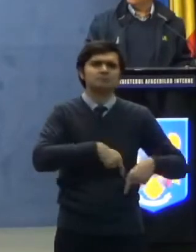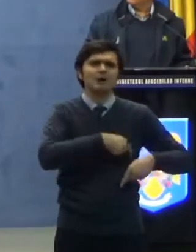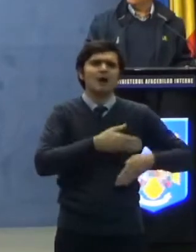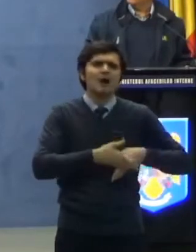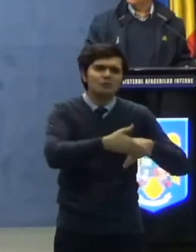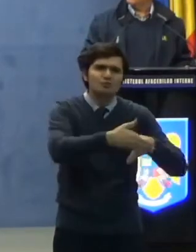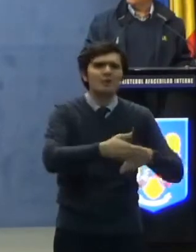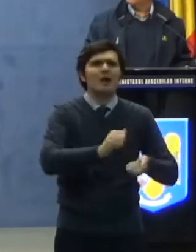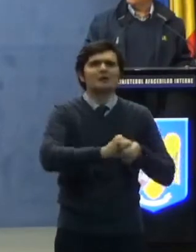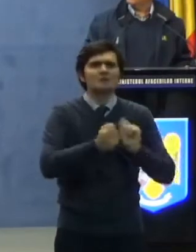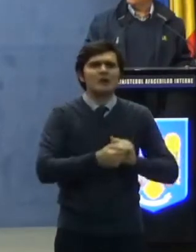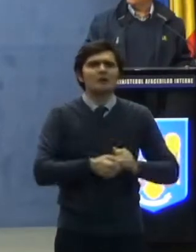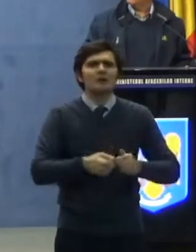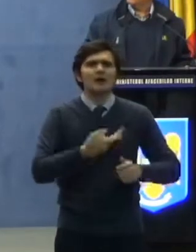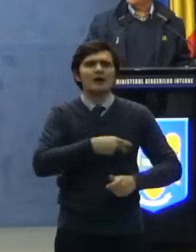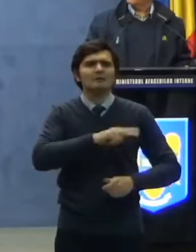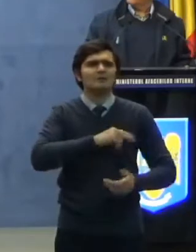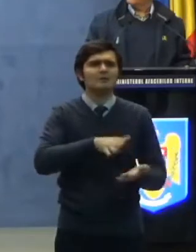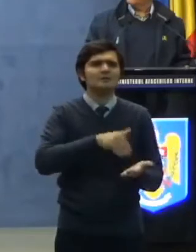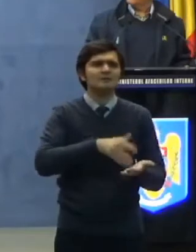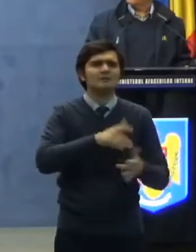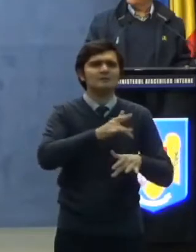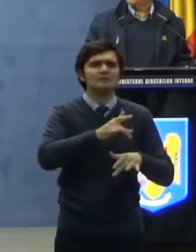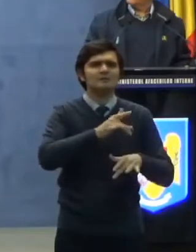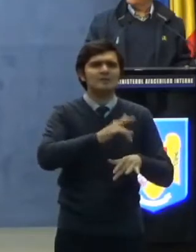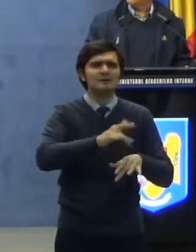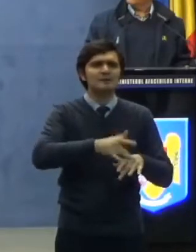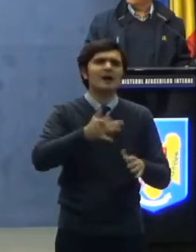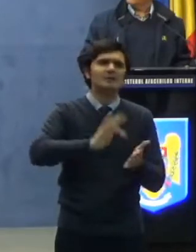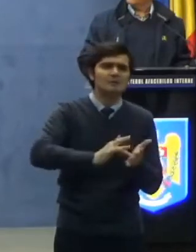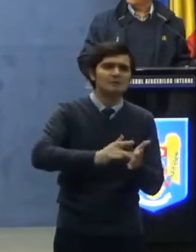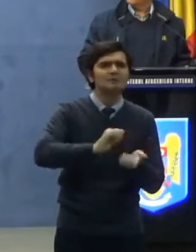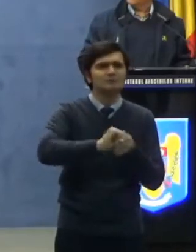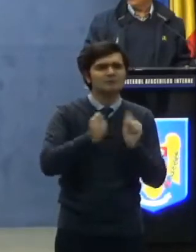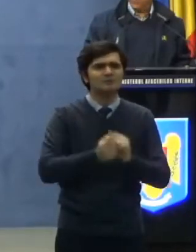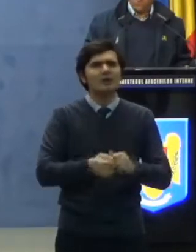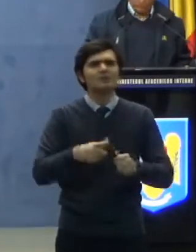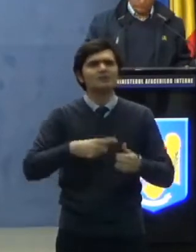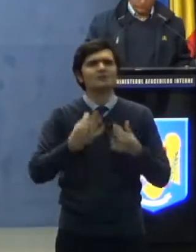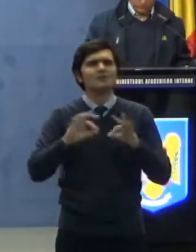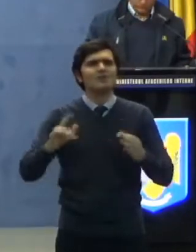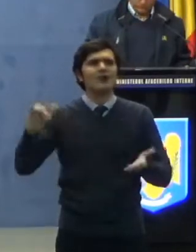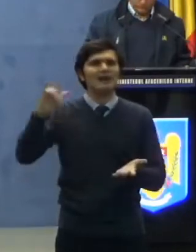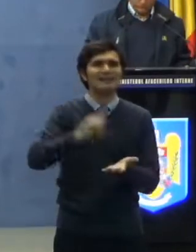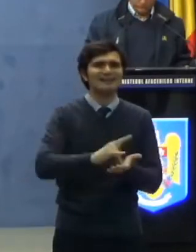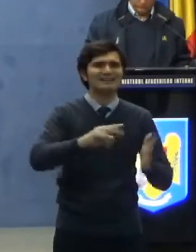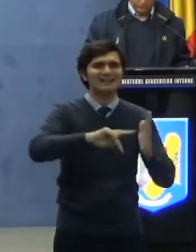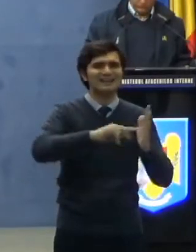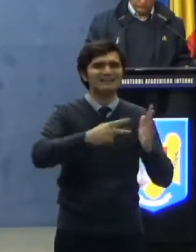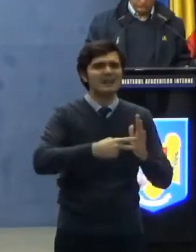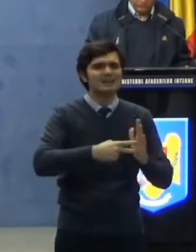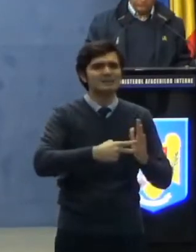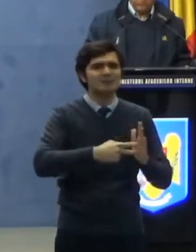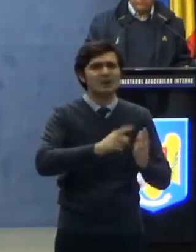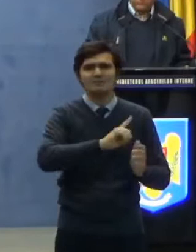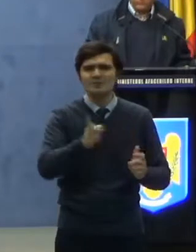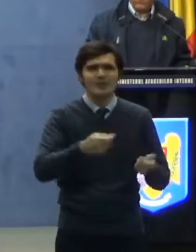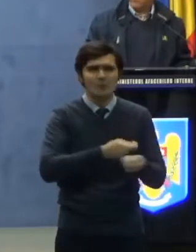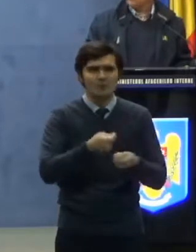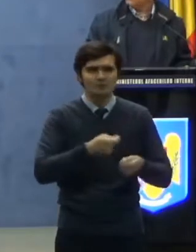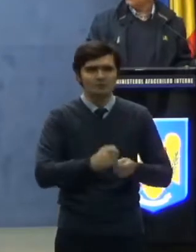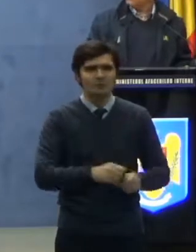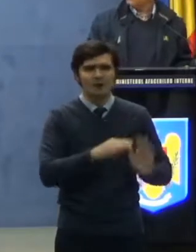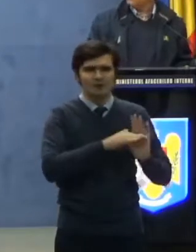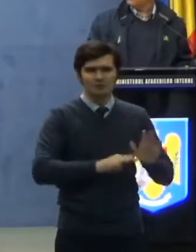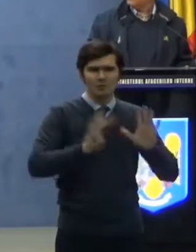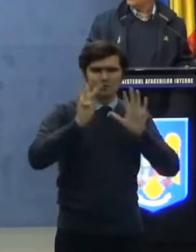medicale de urgență, precum și aterizărilor tehnice necomerciale. Articolul 9.